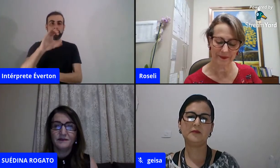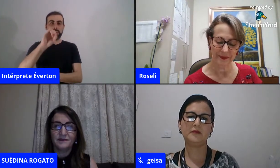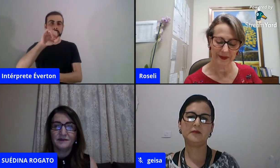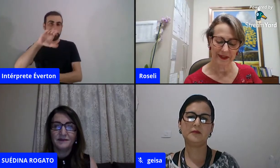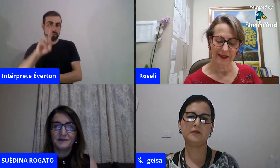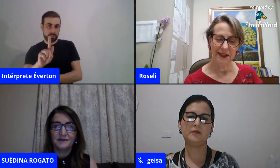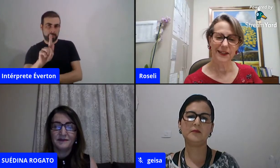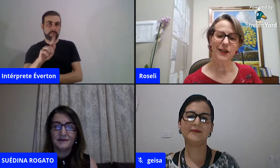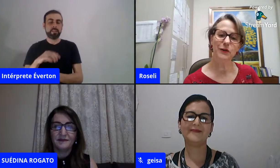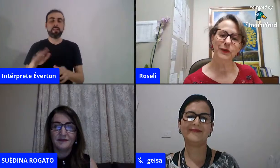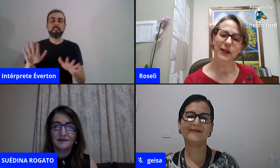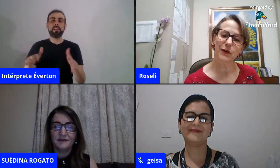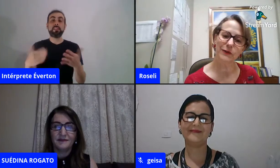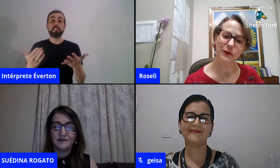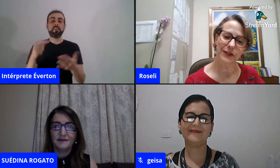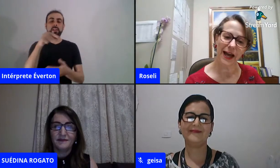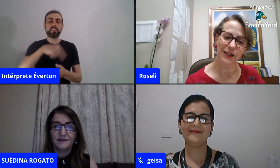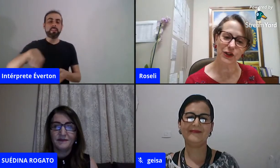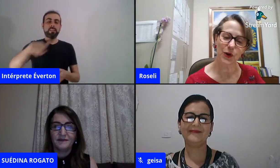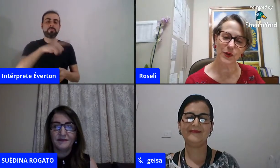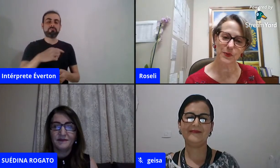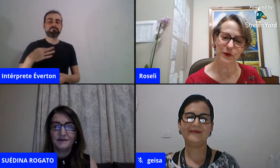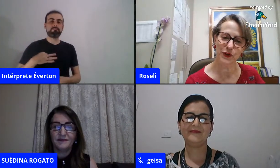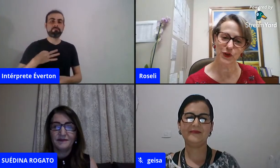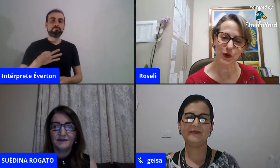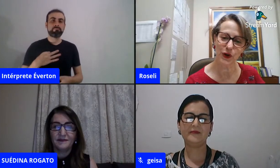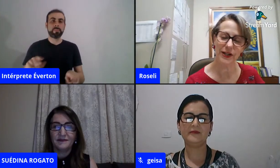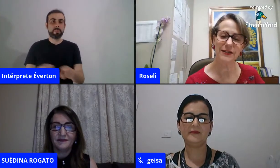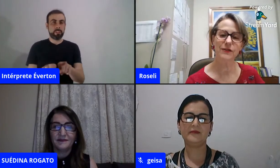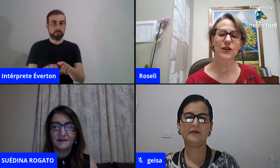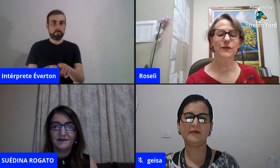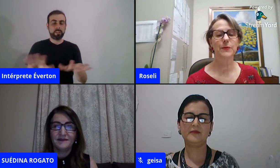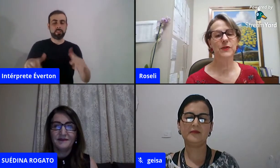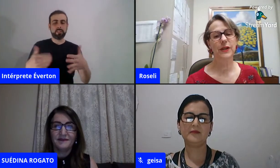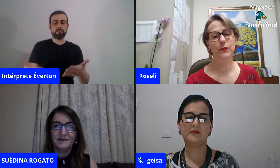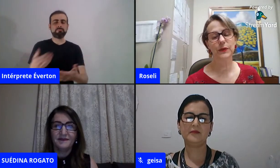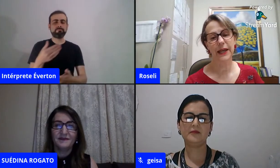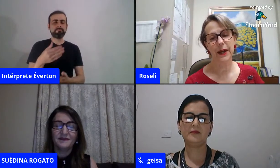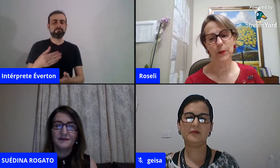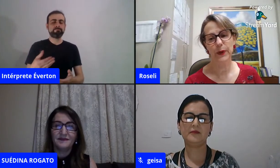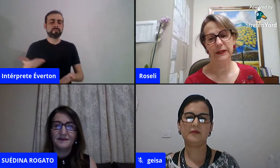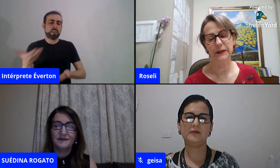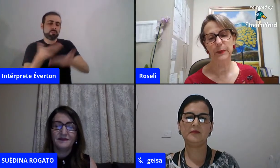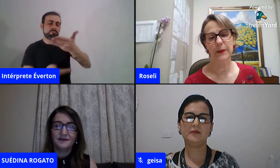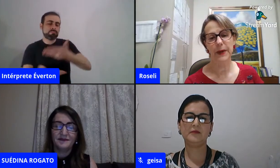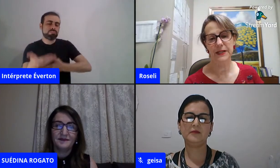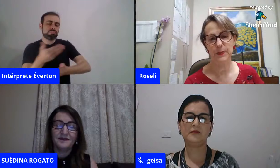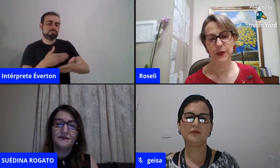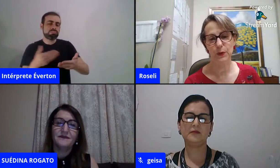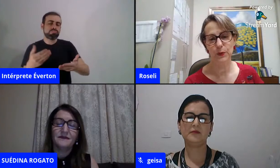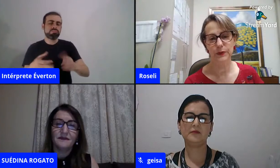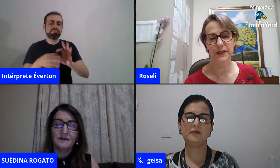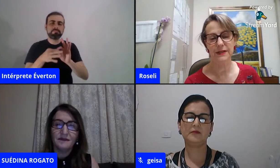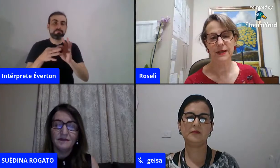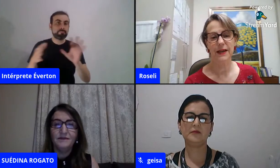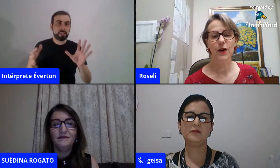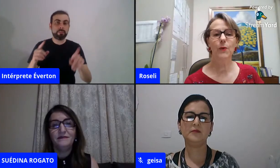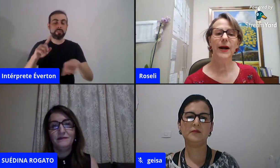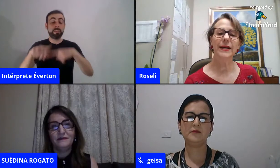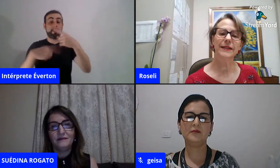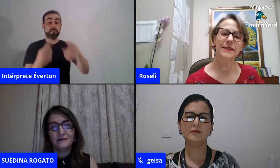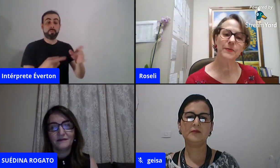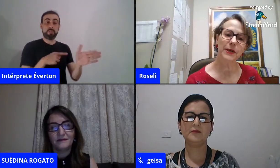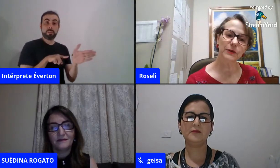NUMAP. Então, ficam à vontade com as professoras, nós vamos ter um tempo aí também para as perguntas.